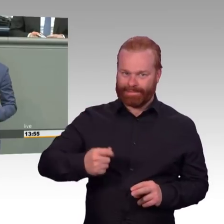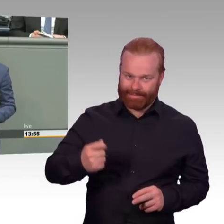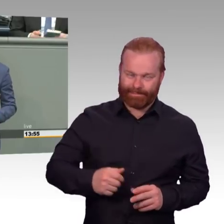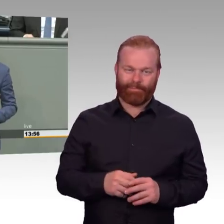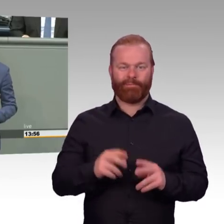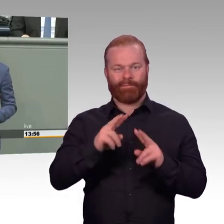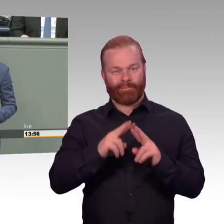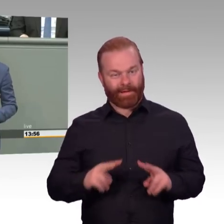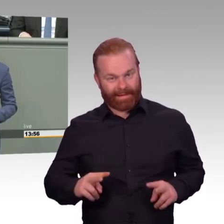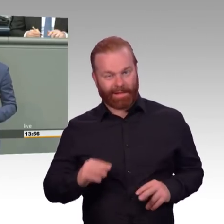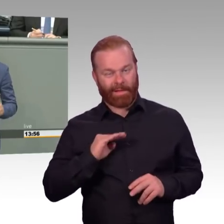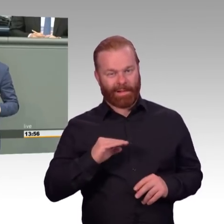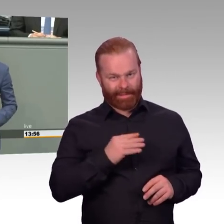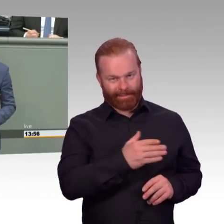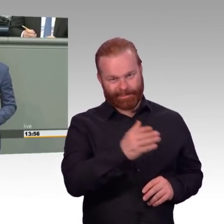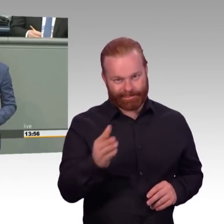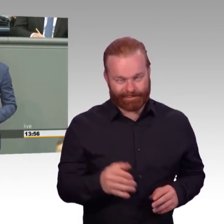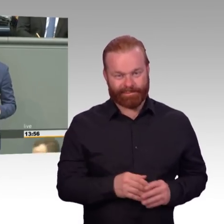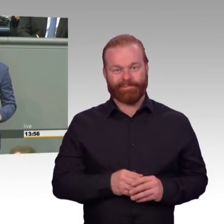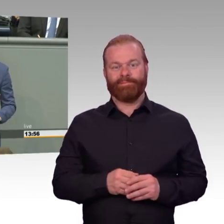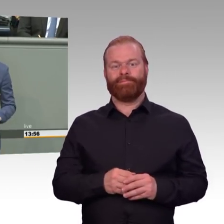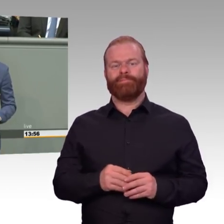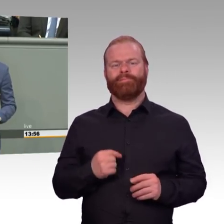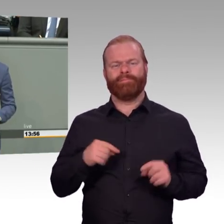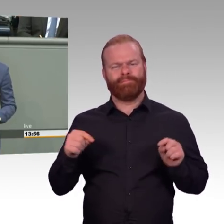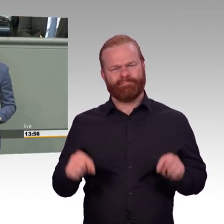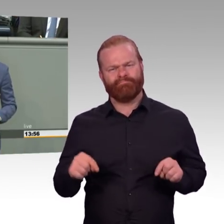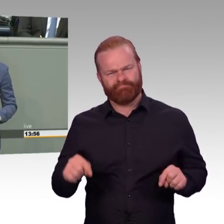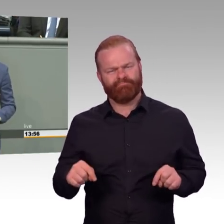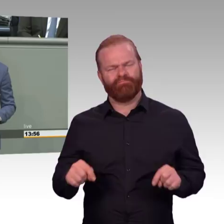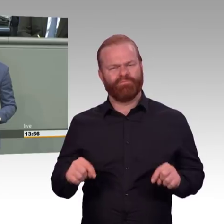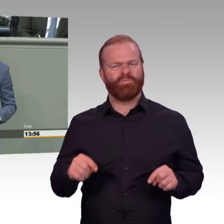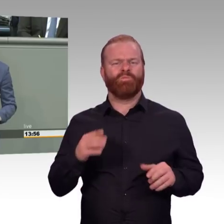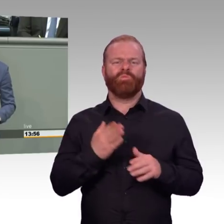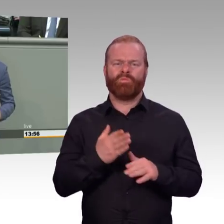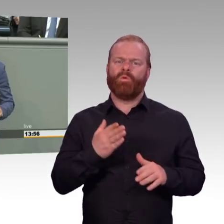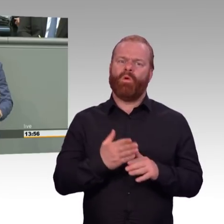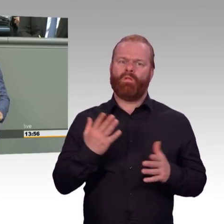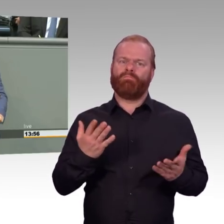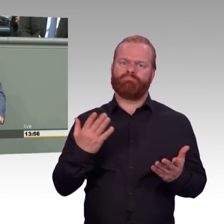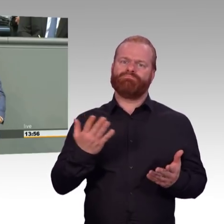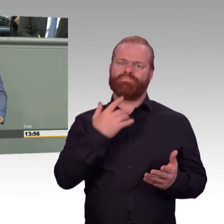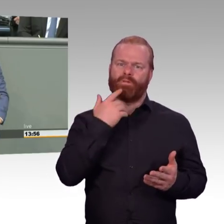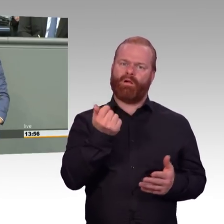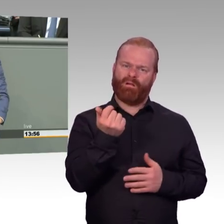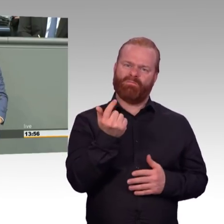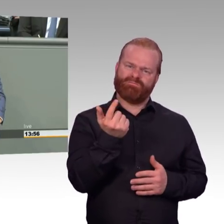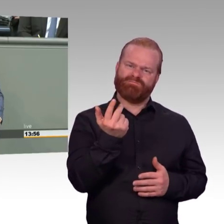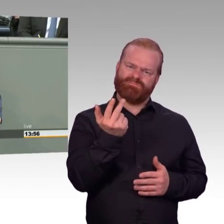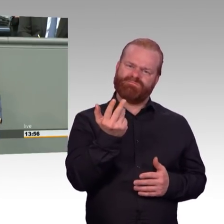dagegen. Vor allem sind wir gegen einen ideologisch begründeten, überhasteten Ausstieg aus einer deutschen Schlüsselindustrie, die